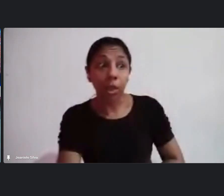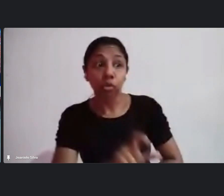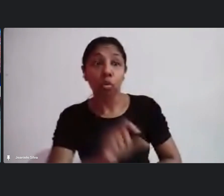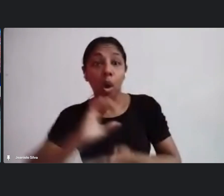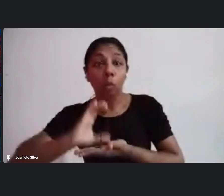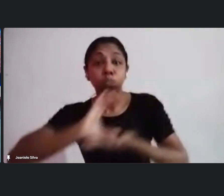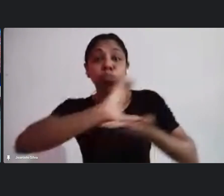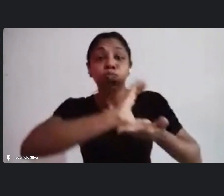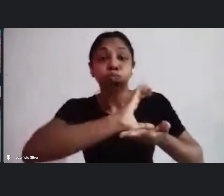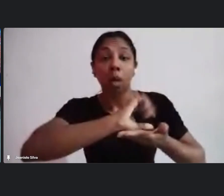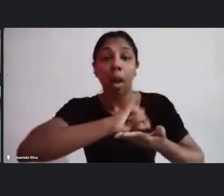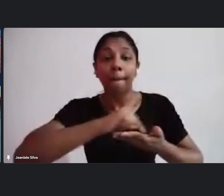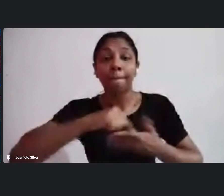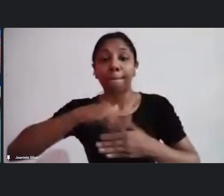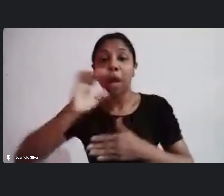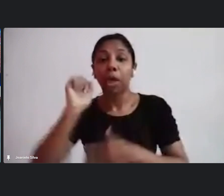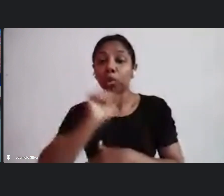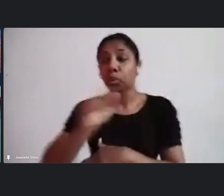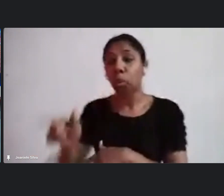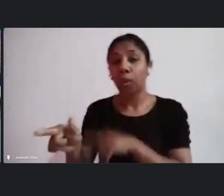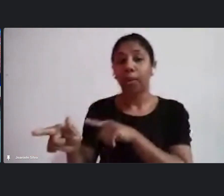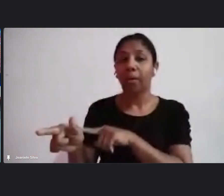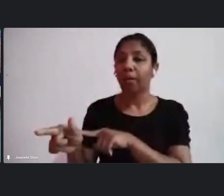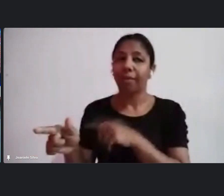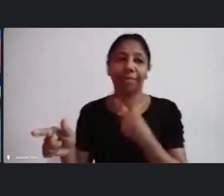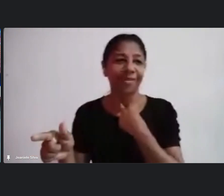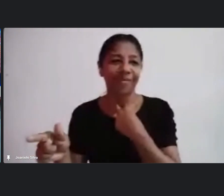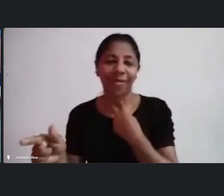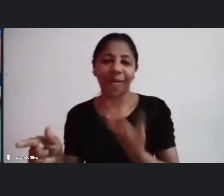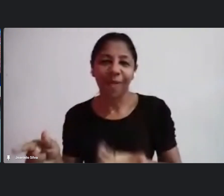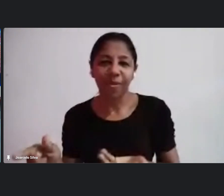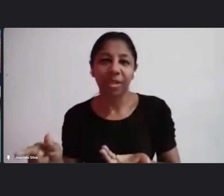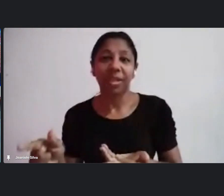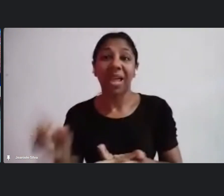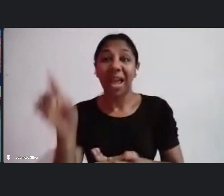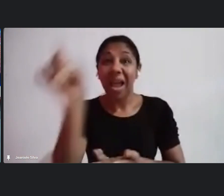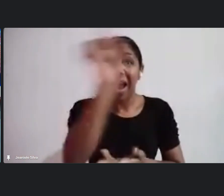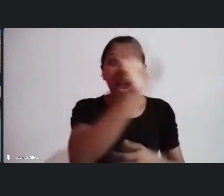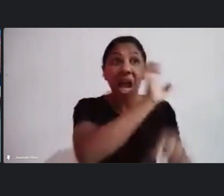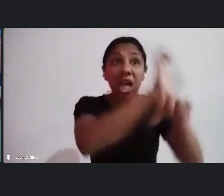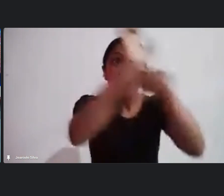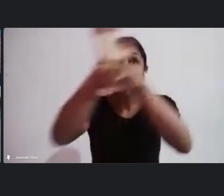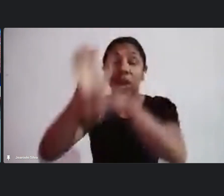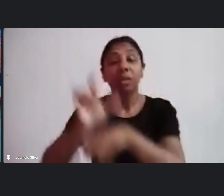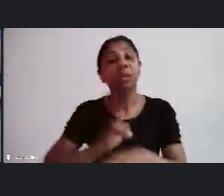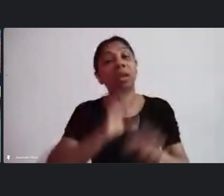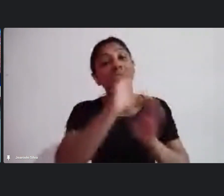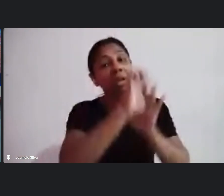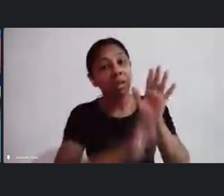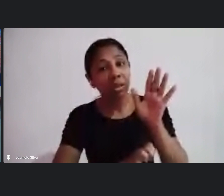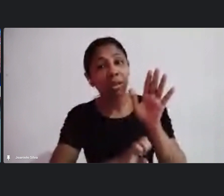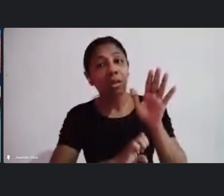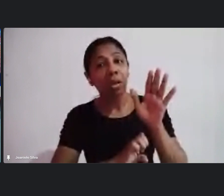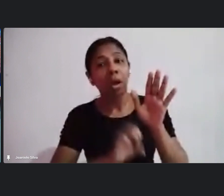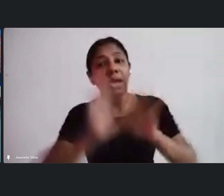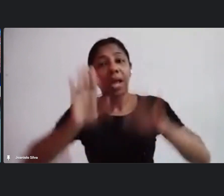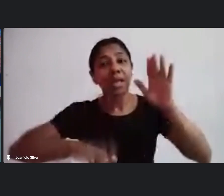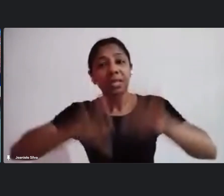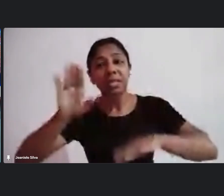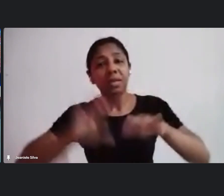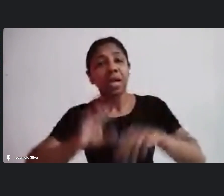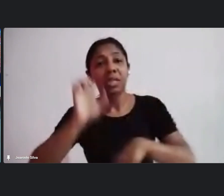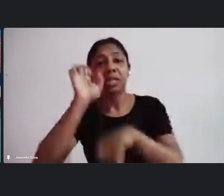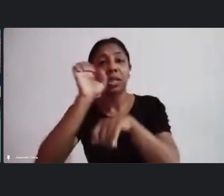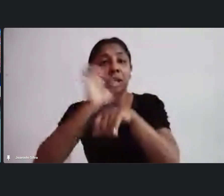recursos porque cada estado vai ter o selectário e às vezes a gente faz um projeto que a maior parte do dinheiro é para pagar